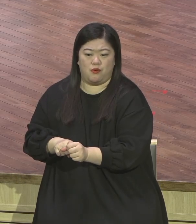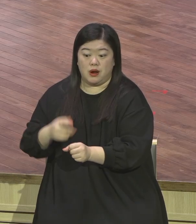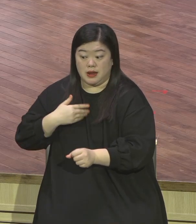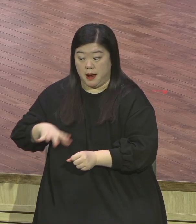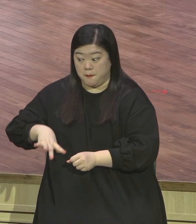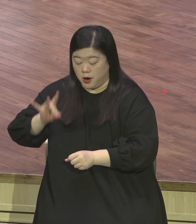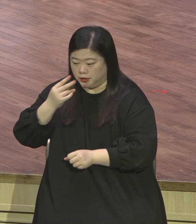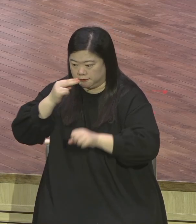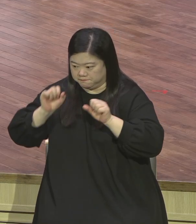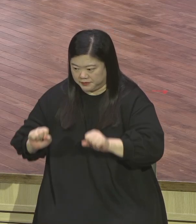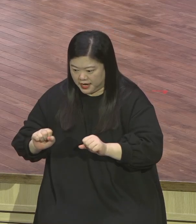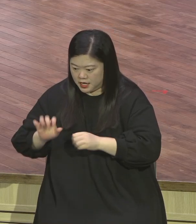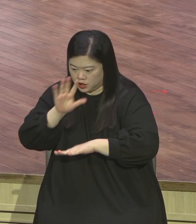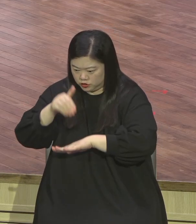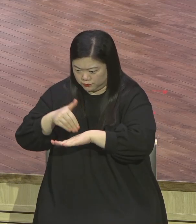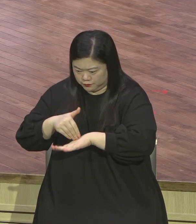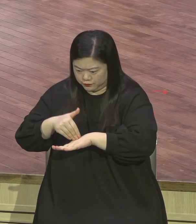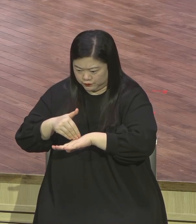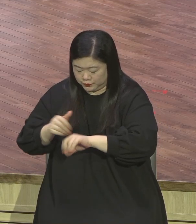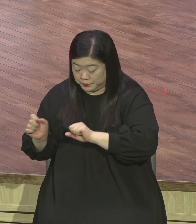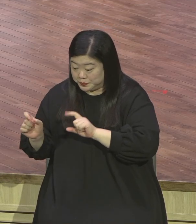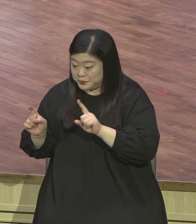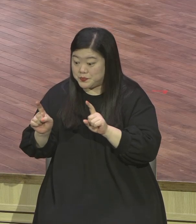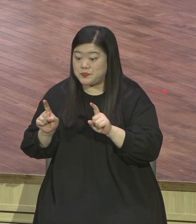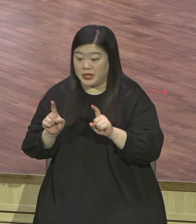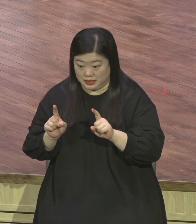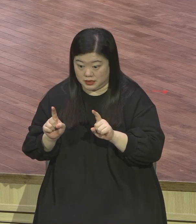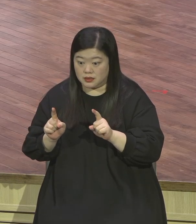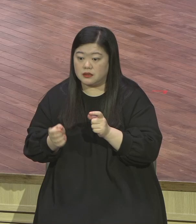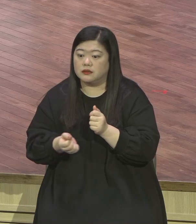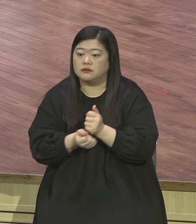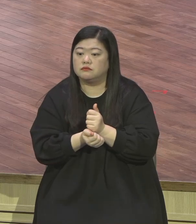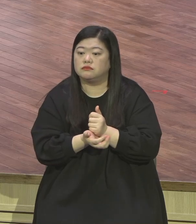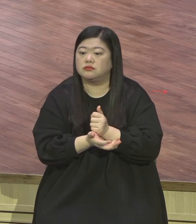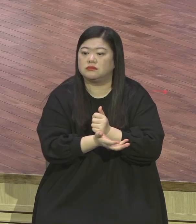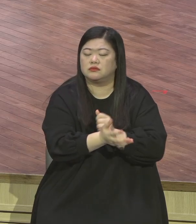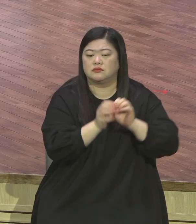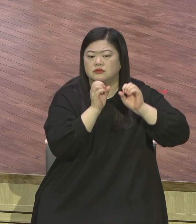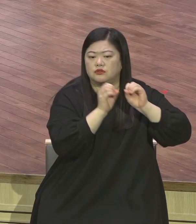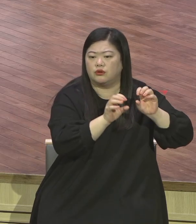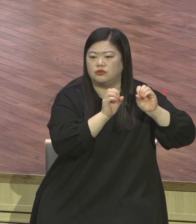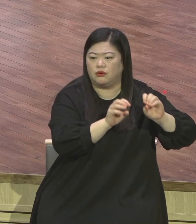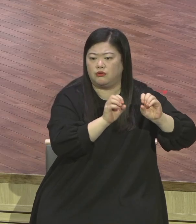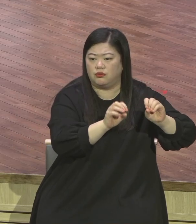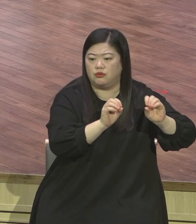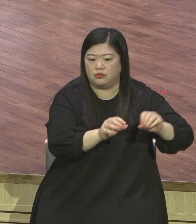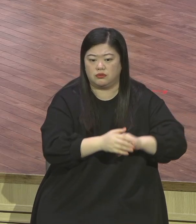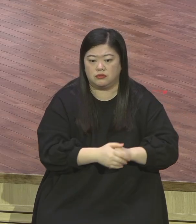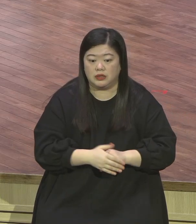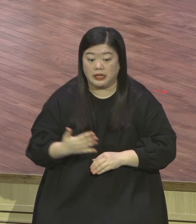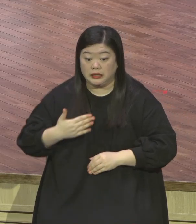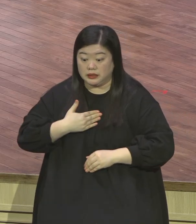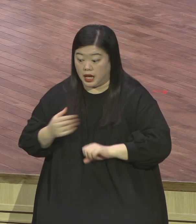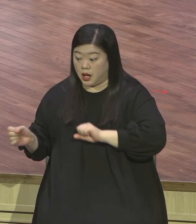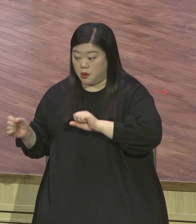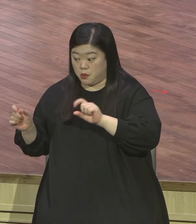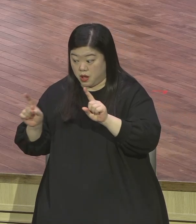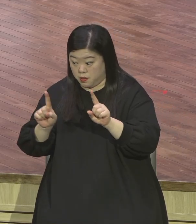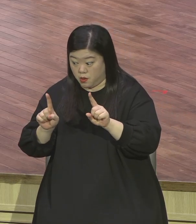바라보는 이런 가슴을 차원이 달라지죠 다른 사람에서 기도하죠 다른 영혼에서 기도하죠 다른